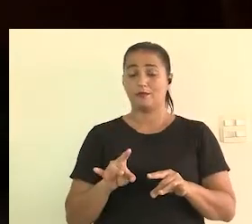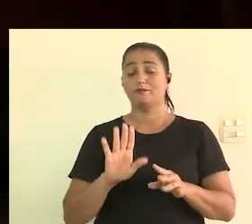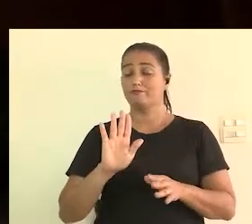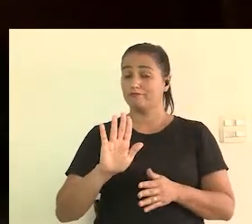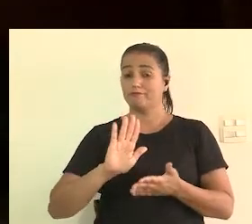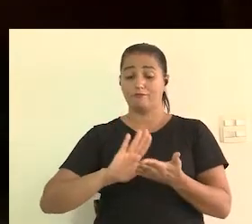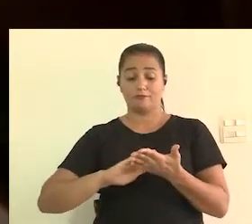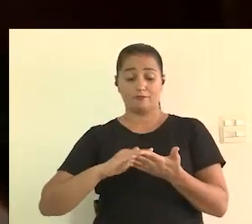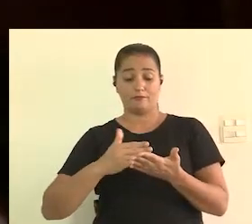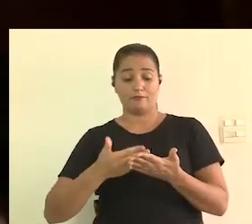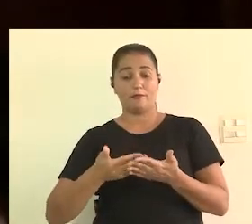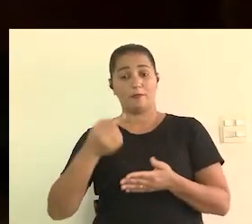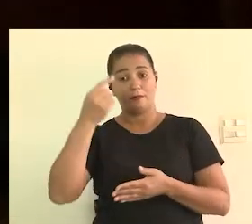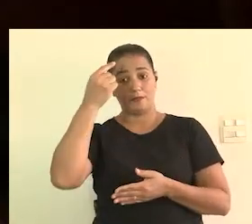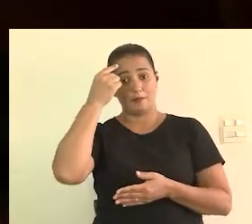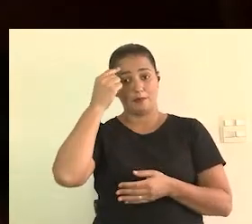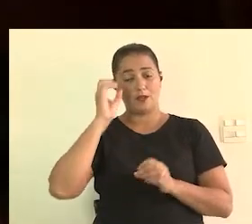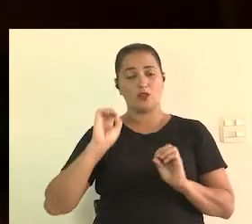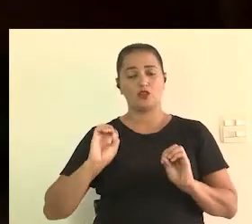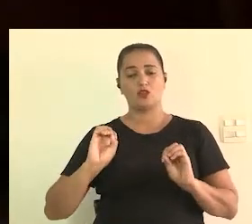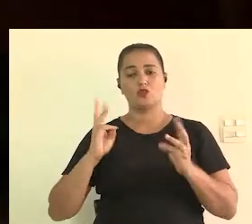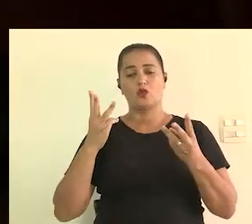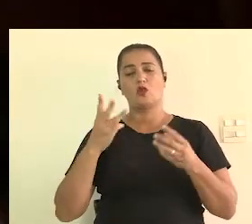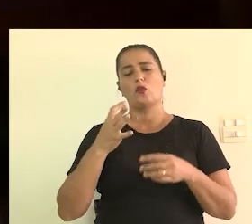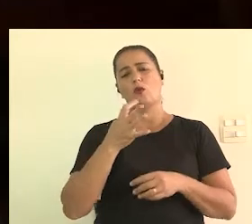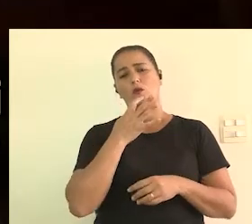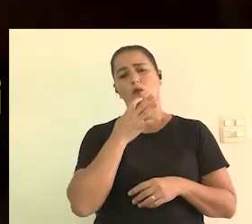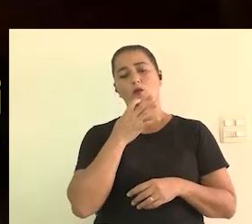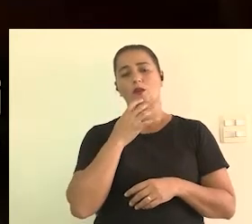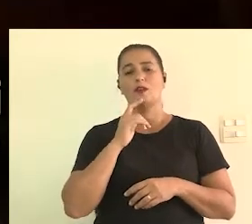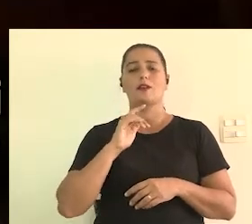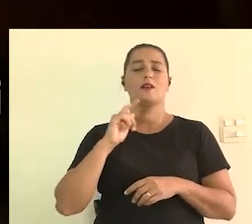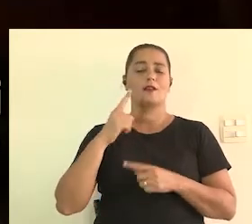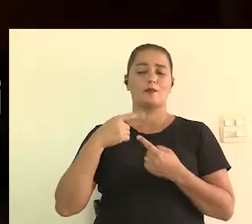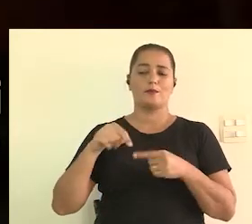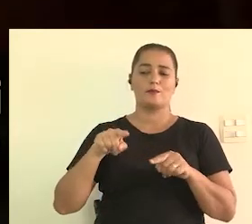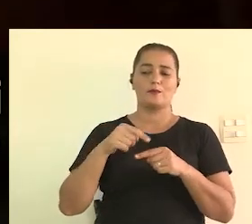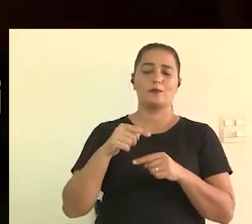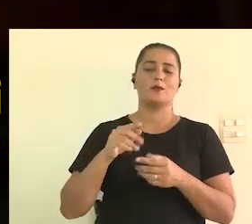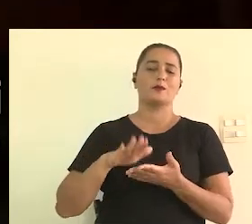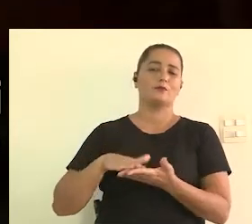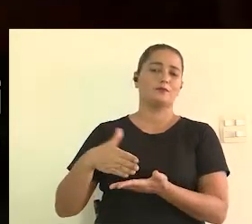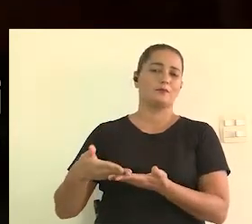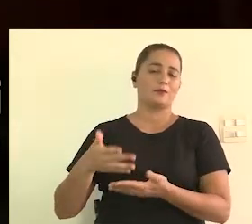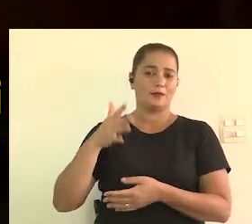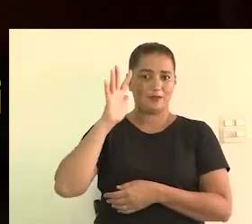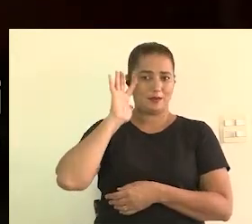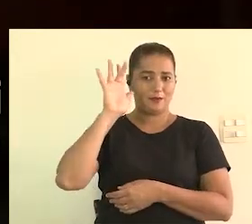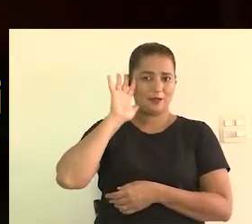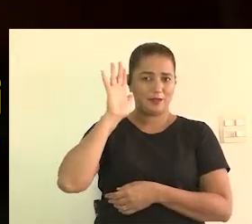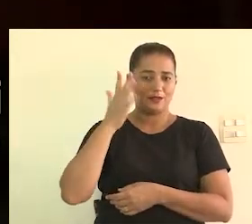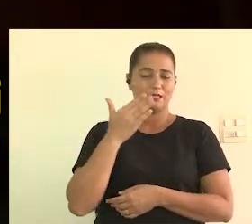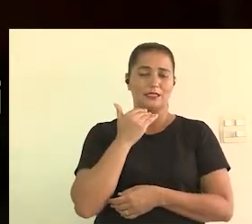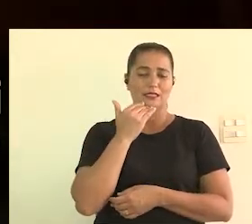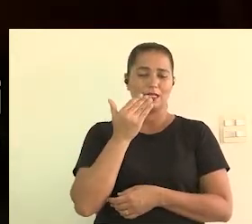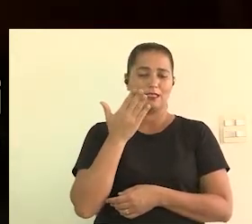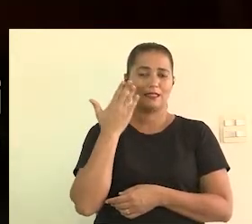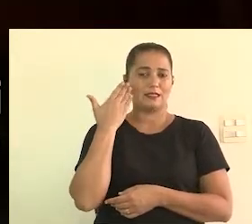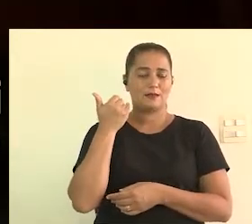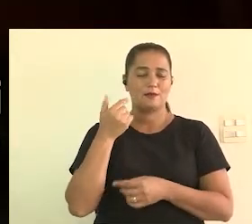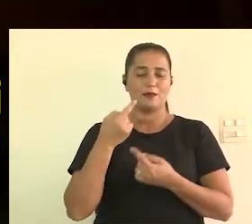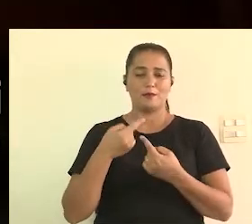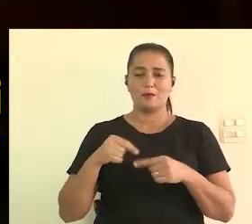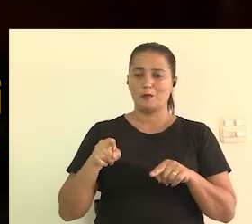interpretação de livros pensando num show de música precisa conhecer as músicas já pensou o intérprete chegar lá sem saber o que vai ser